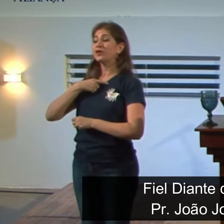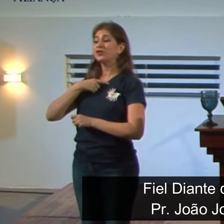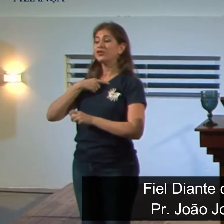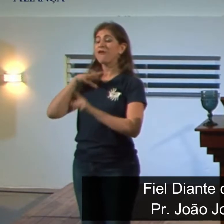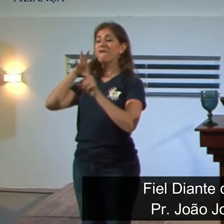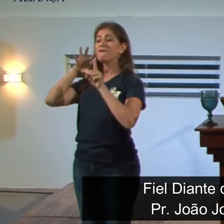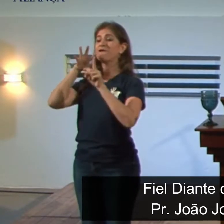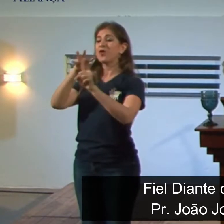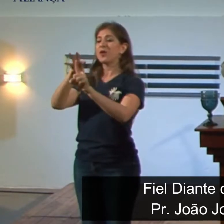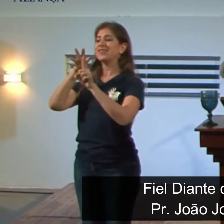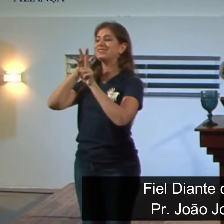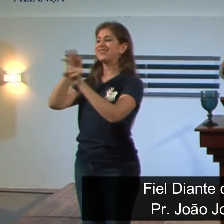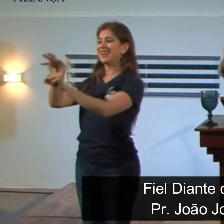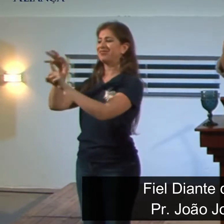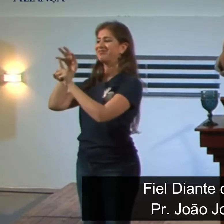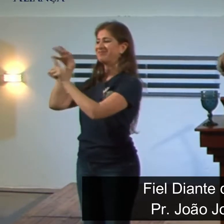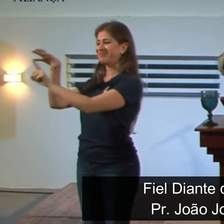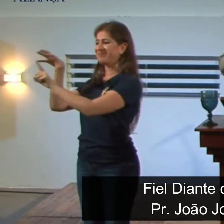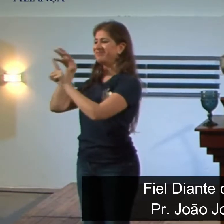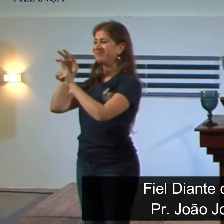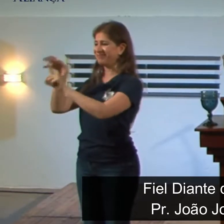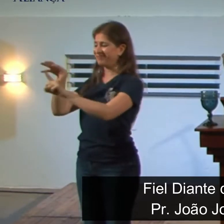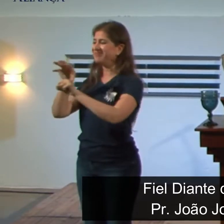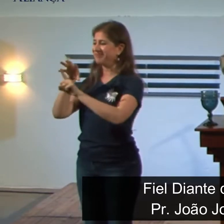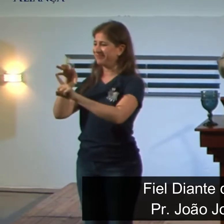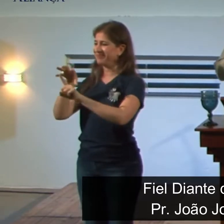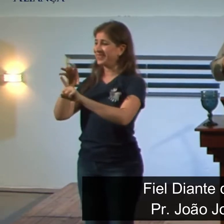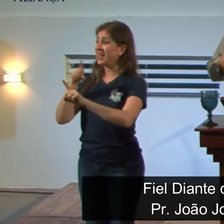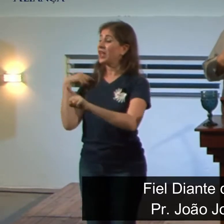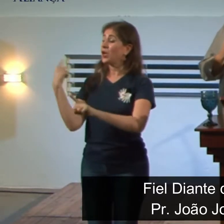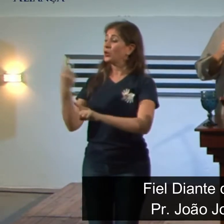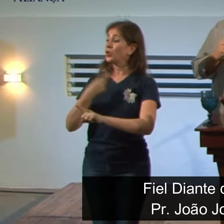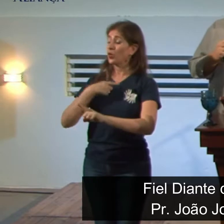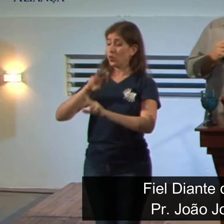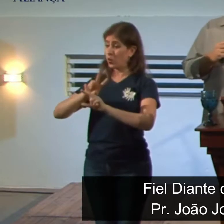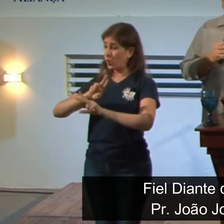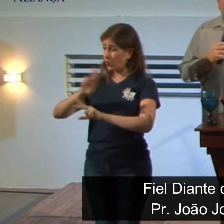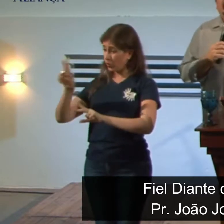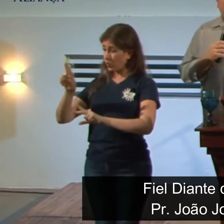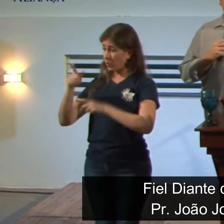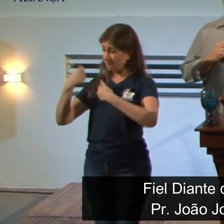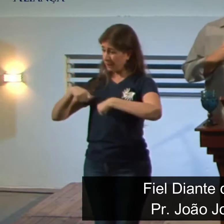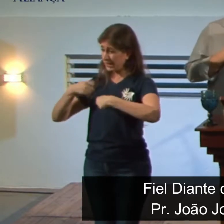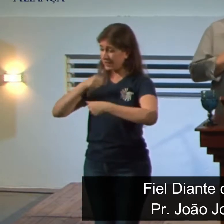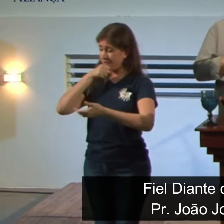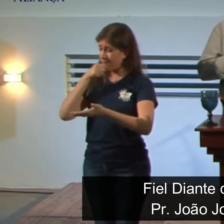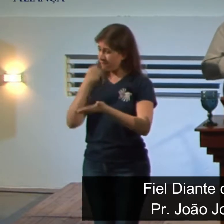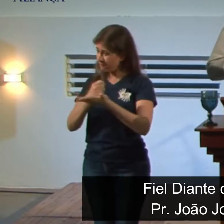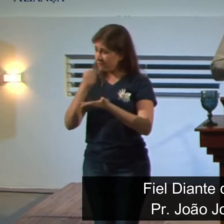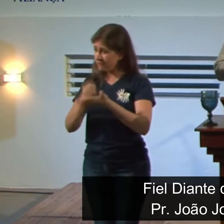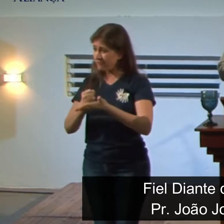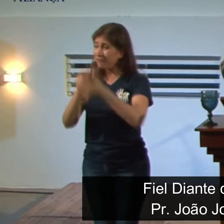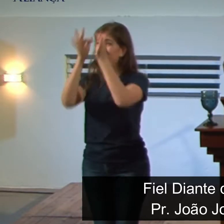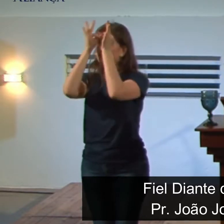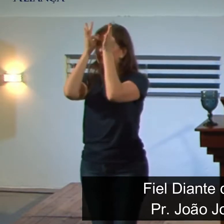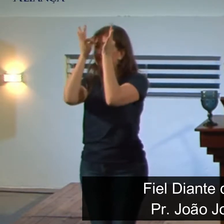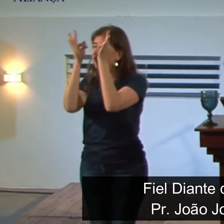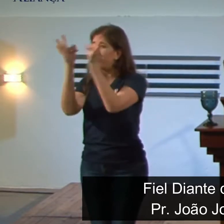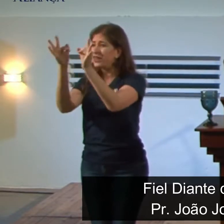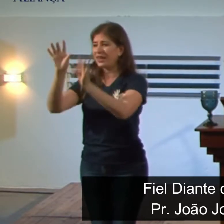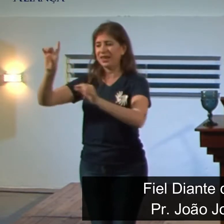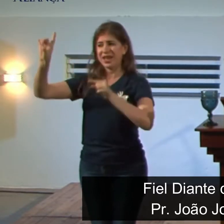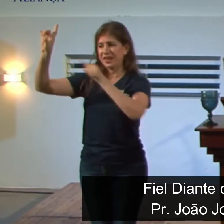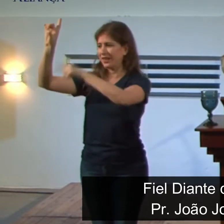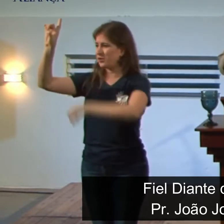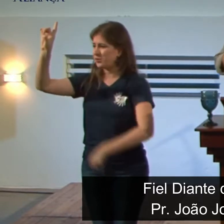maiores exemplos do Antigo Testamento de fidelidade a Deus, de fidelidade